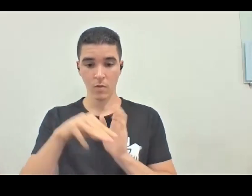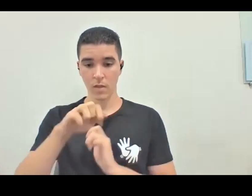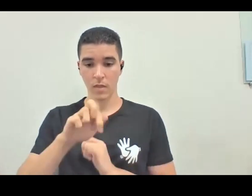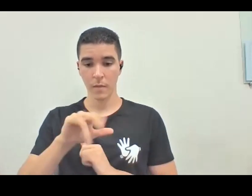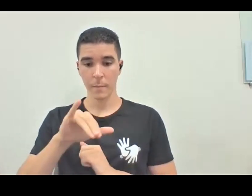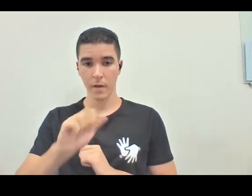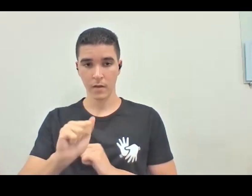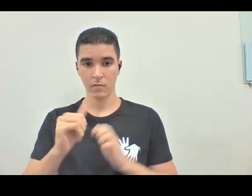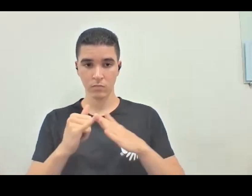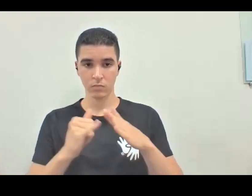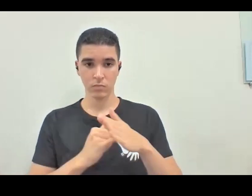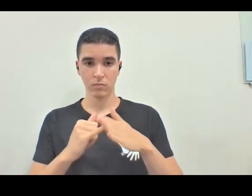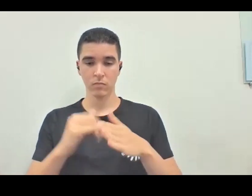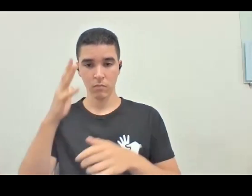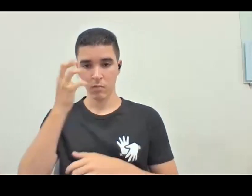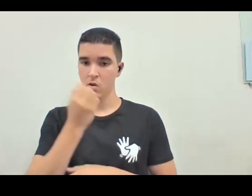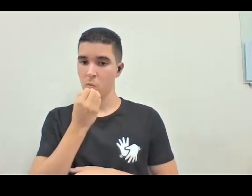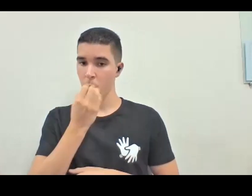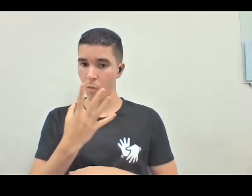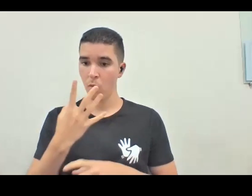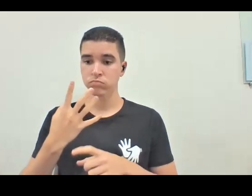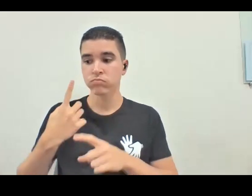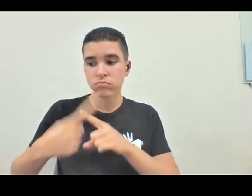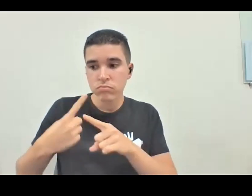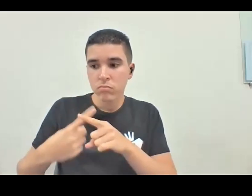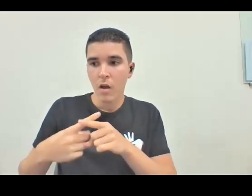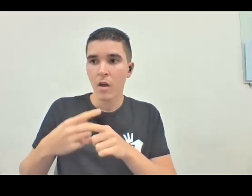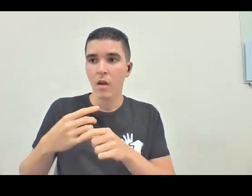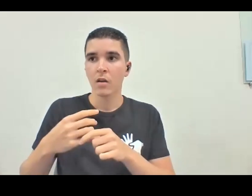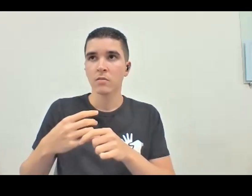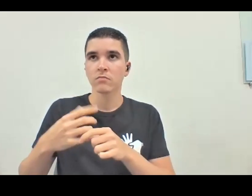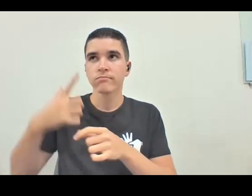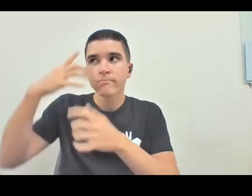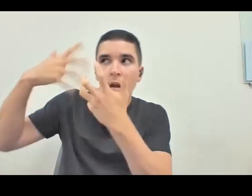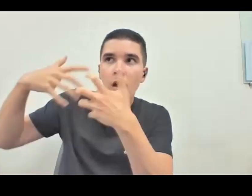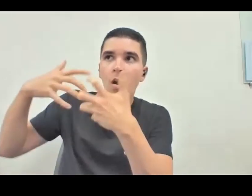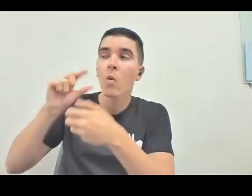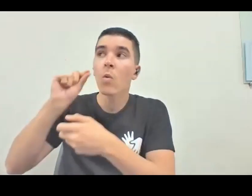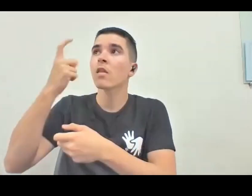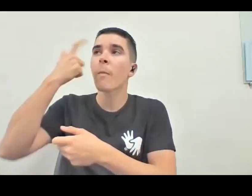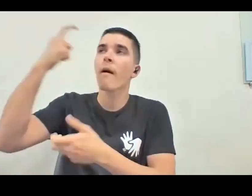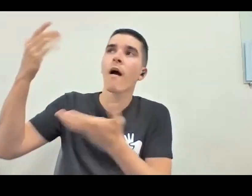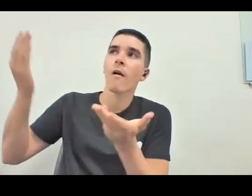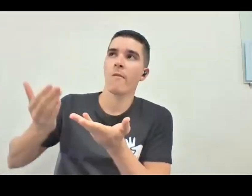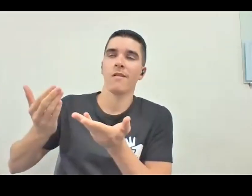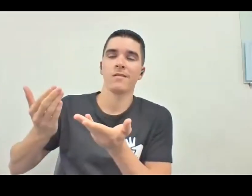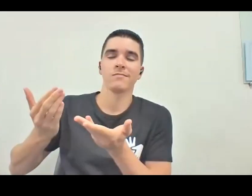muito pertinente e premente, né, o que estamos pensando agora, e daí eu retomo o que eu disse ontem na minha palestra,